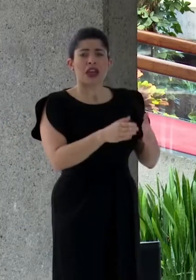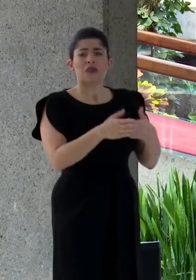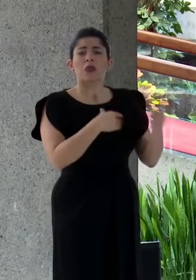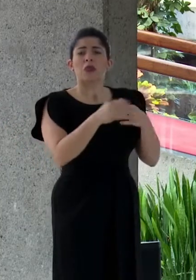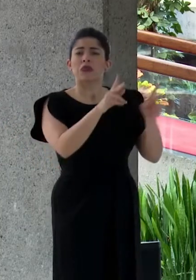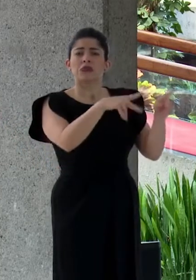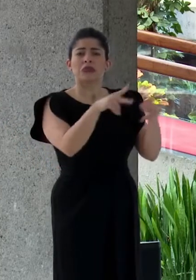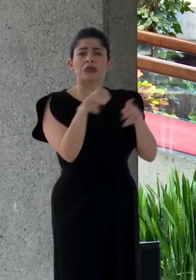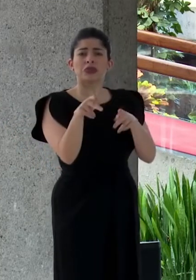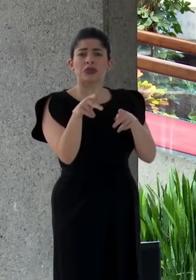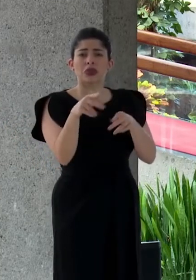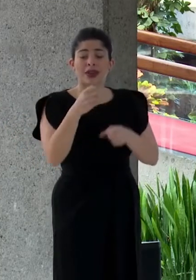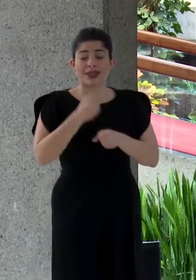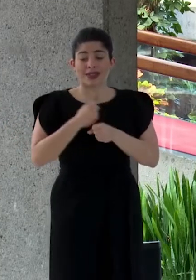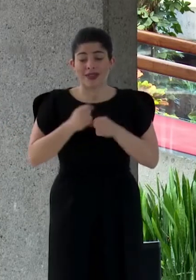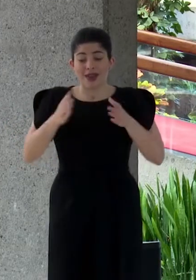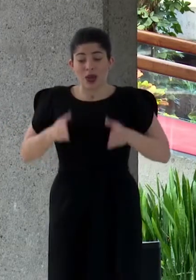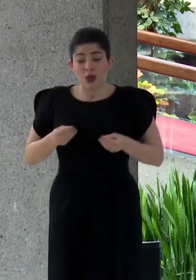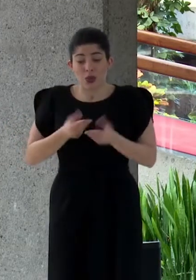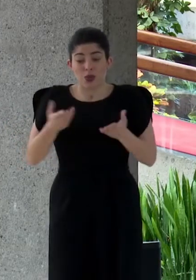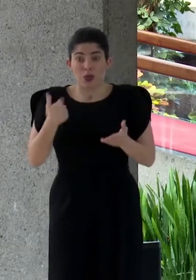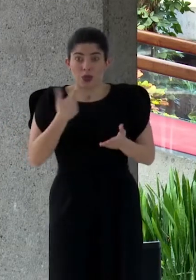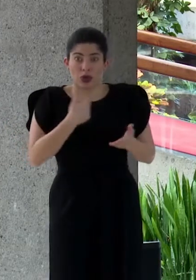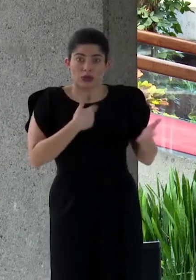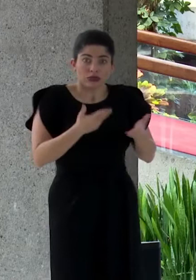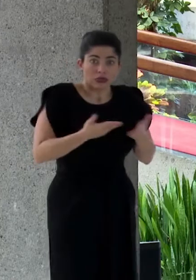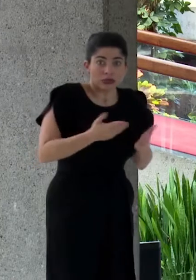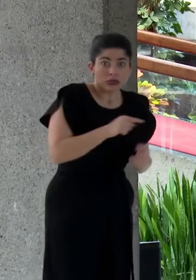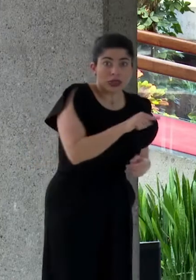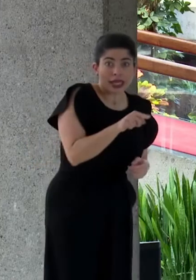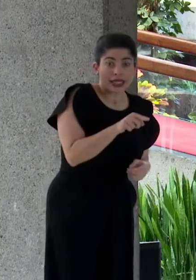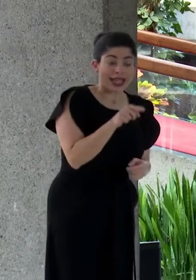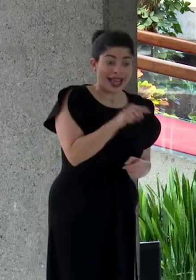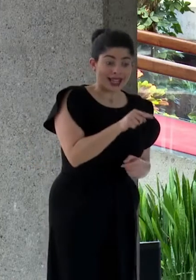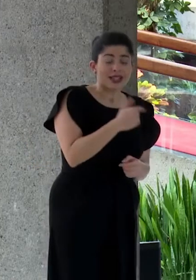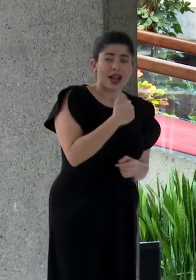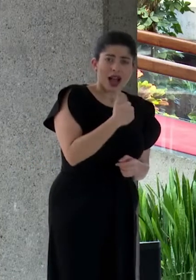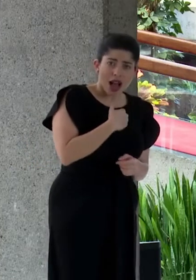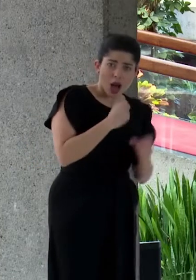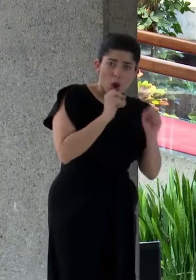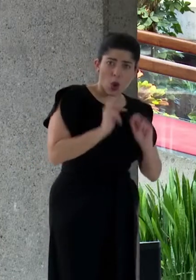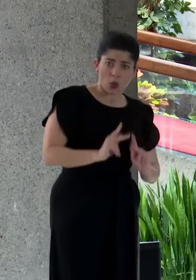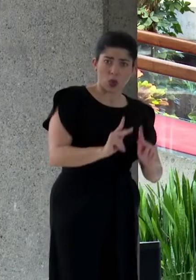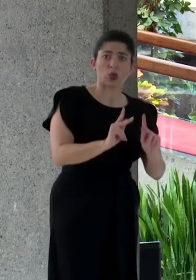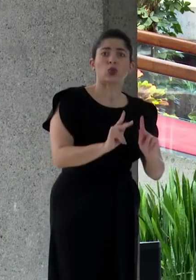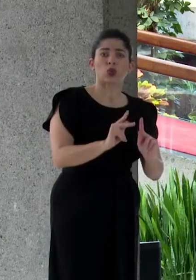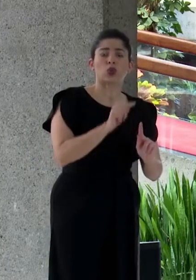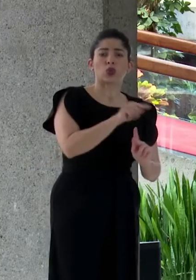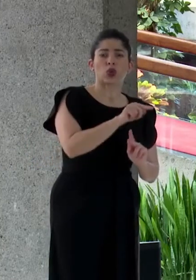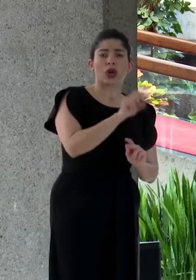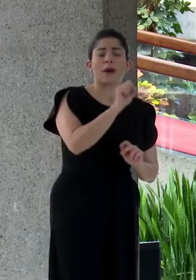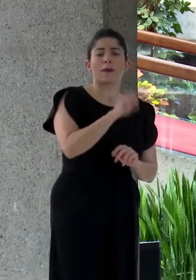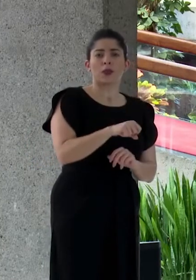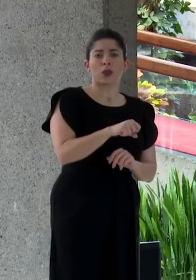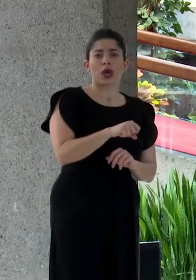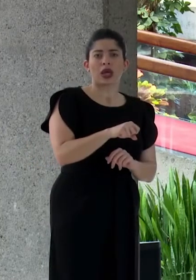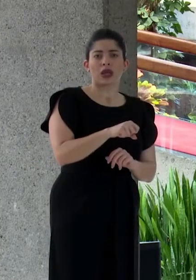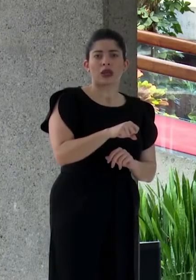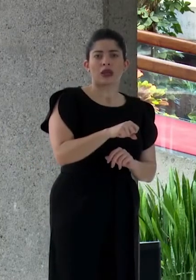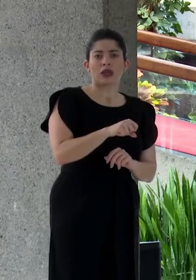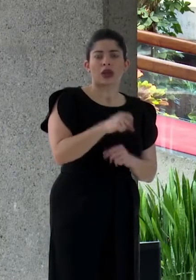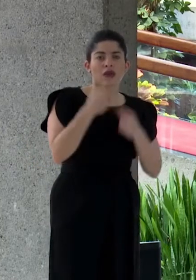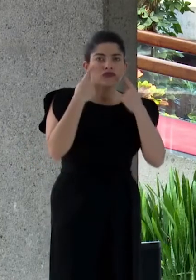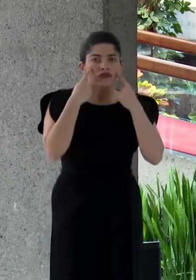corriente al que los funcionarios públicos nos debemos tendrán la oportunidad de tocar los